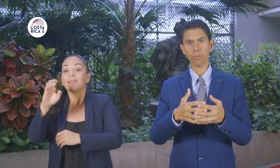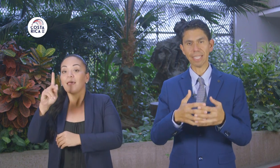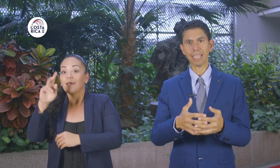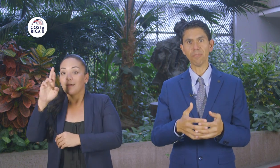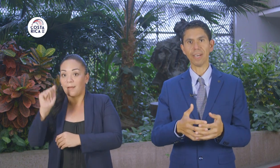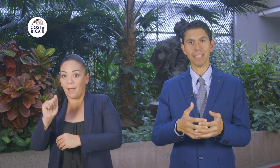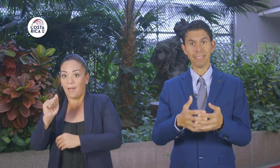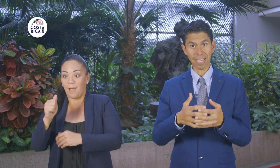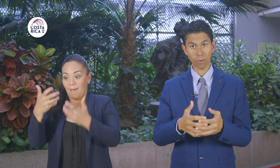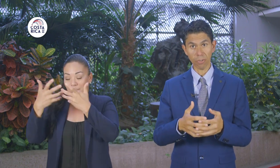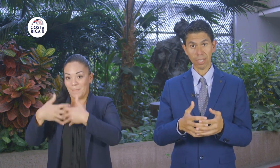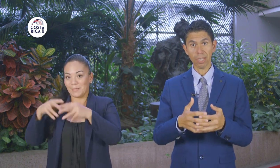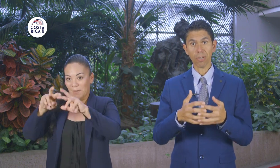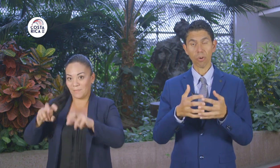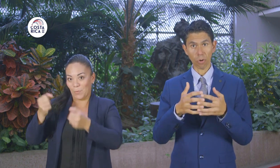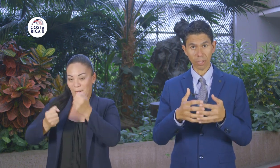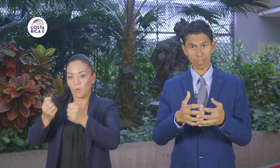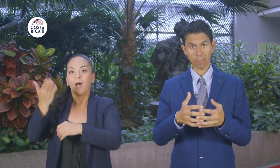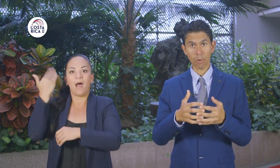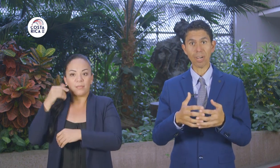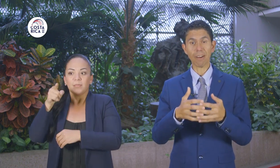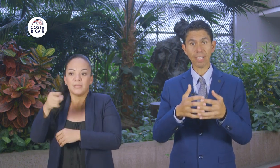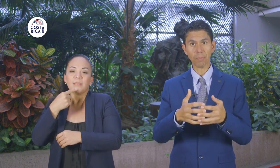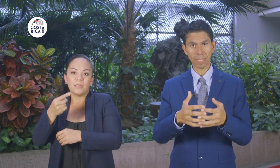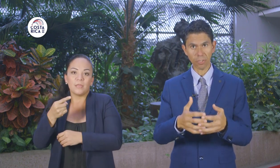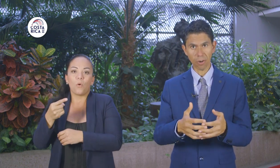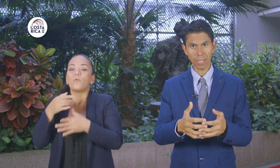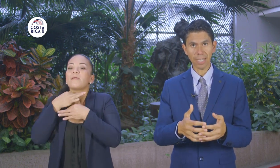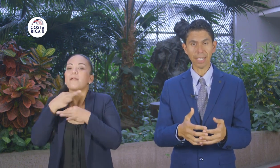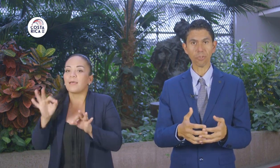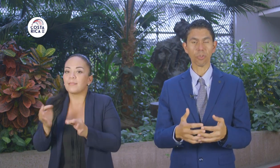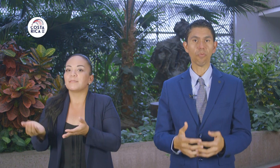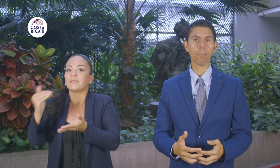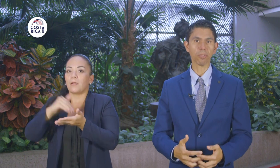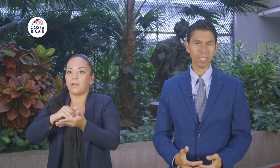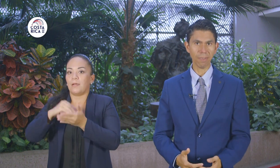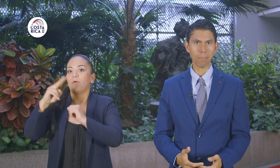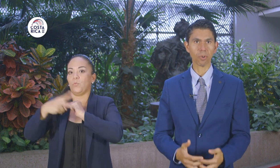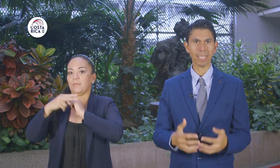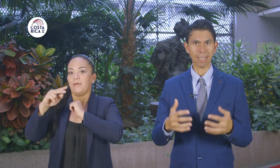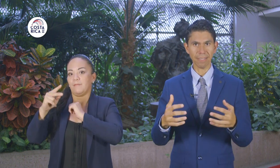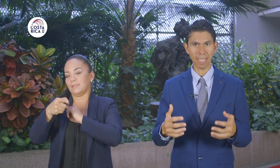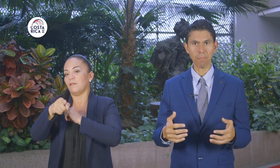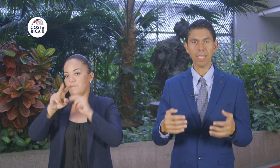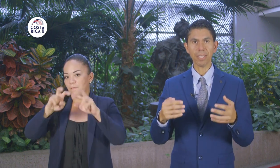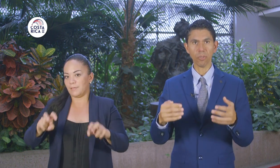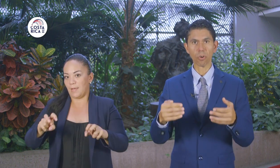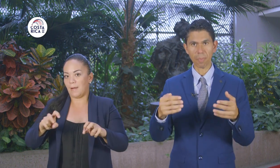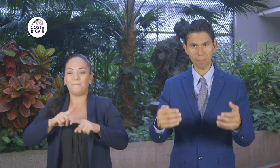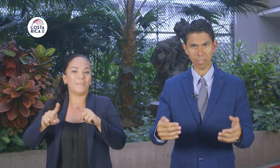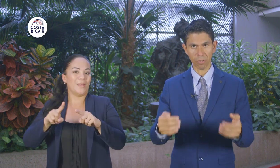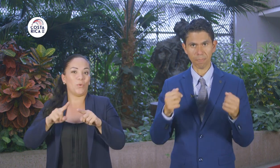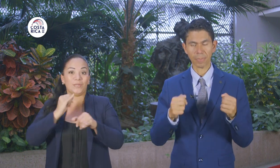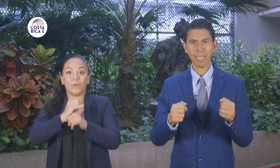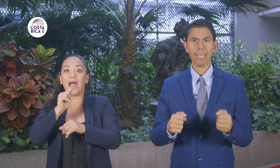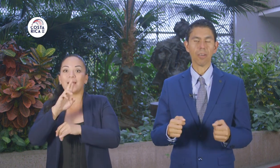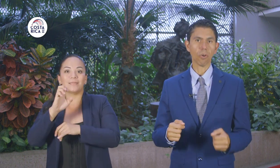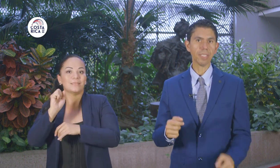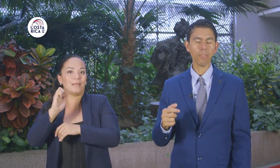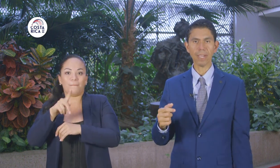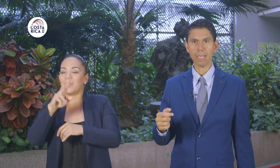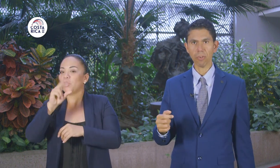ofrecido una tarifa de cero colones por la reinspección, eso no fue posible porque Arecep no lo permitió.